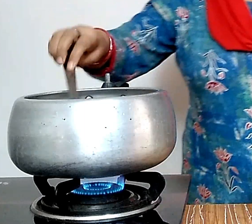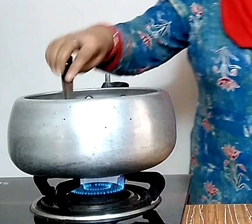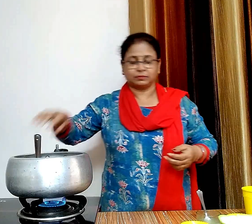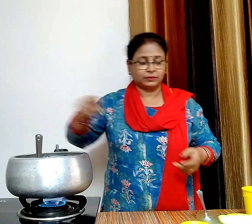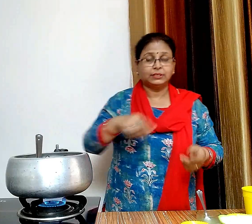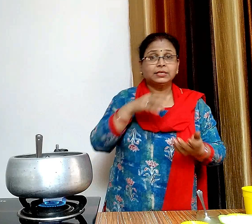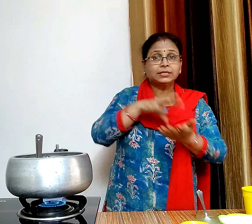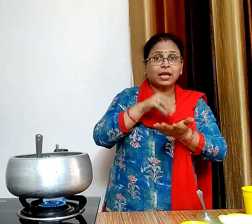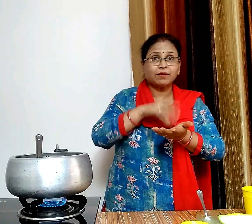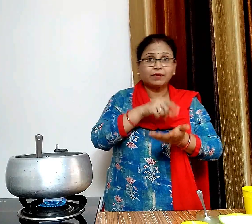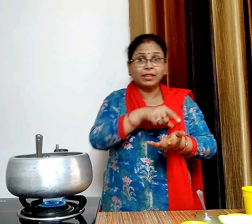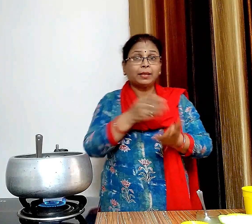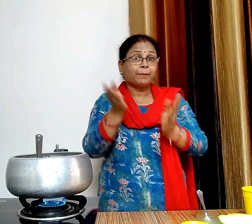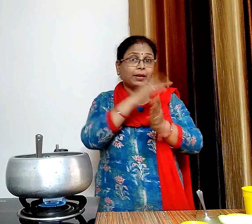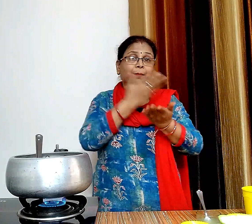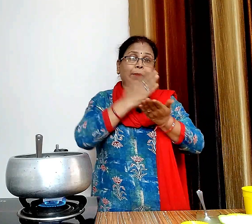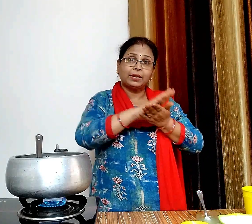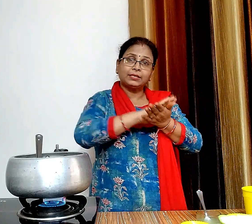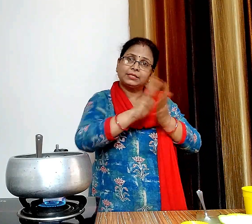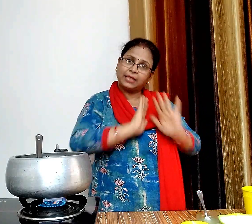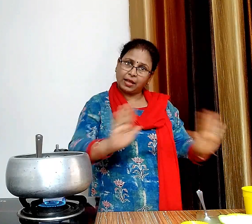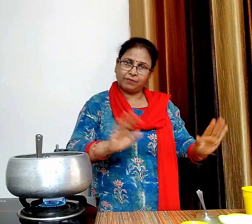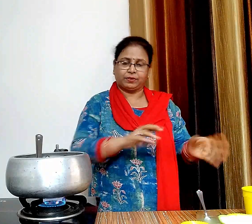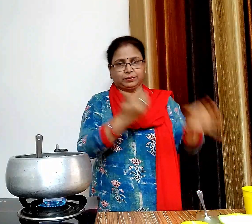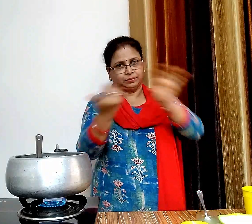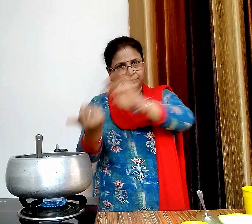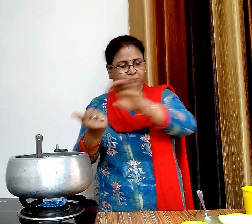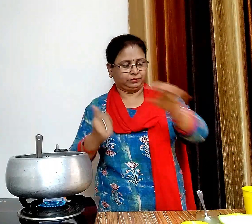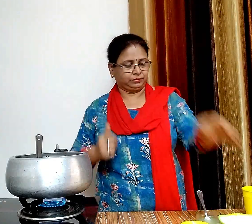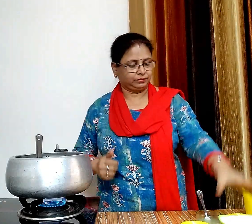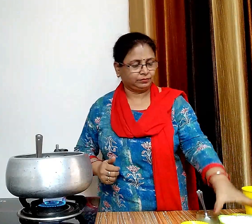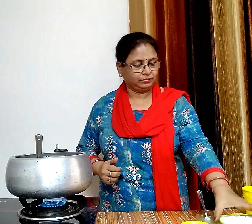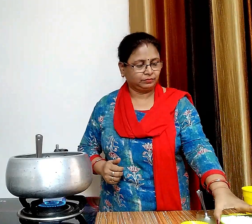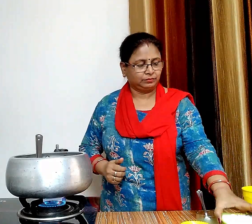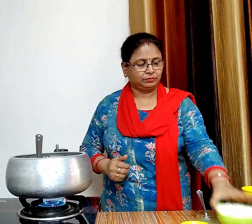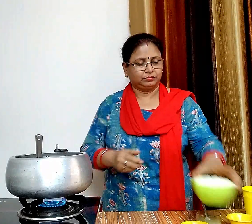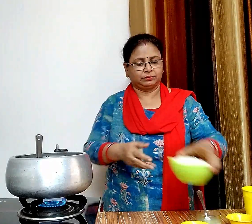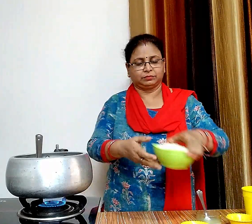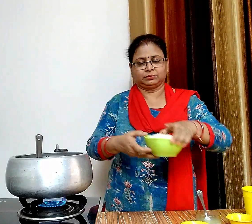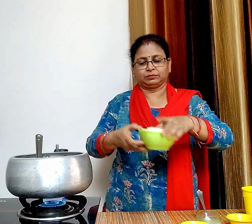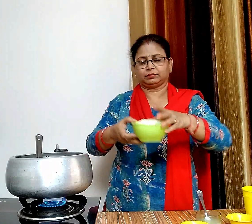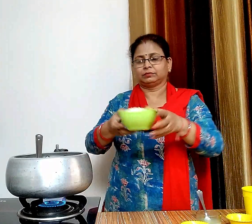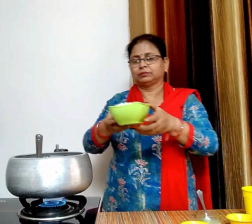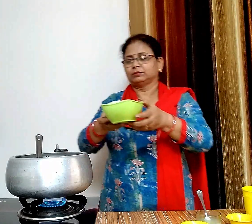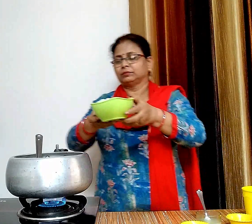अब इसमें देड़ कप चावल जिसे हमने पहले ही पानी से धोल लिया था डाल कर अच्छे से मिला लेंगे